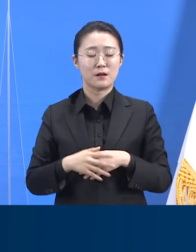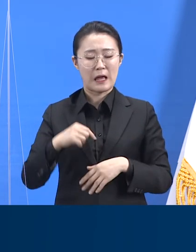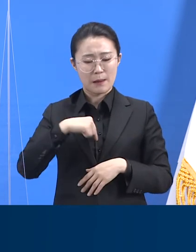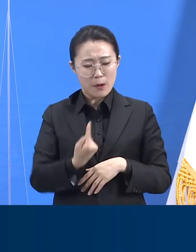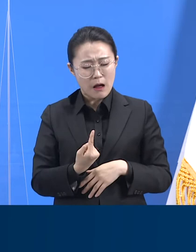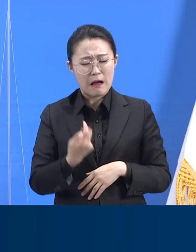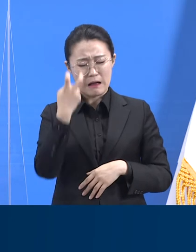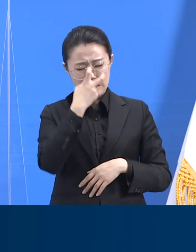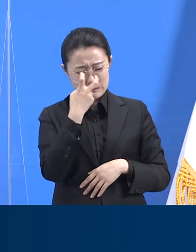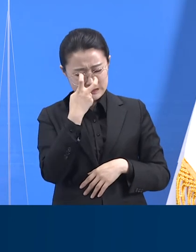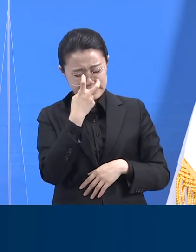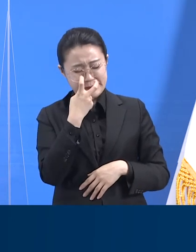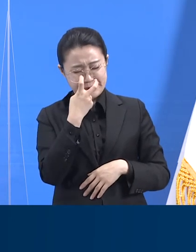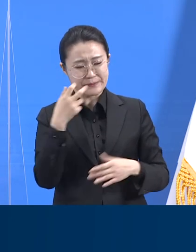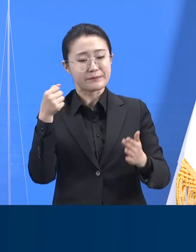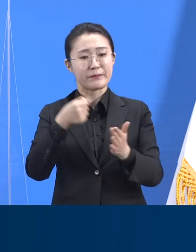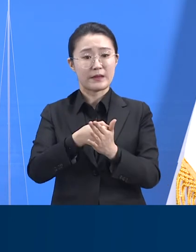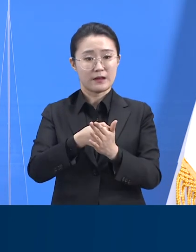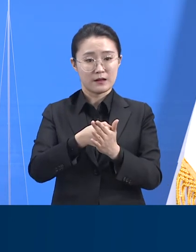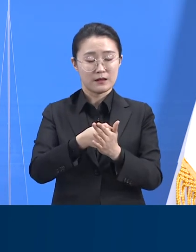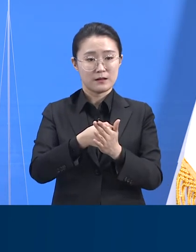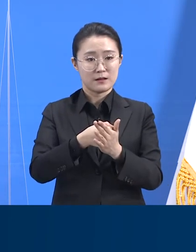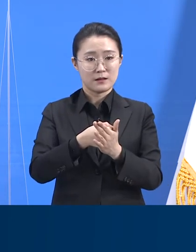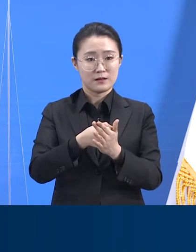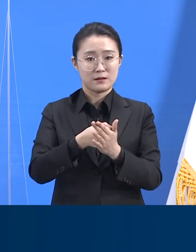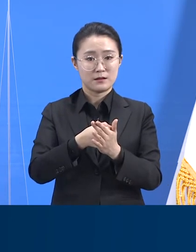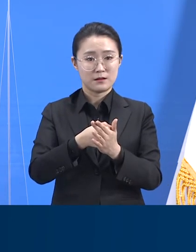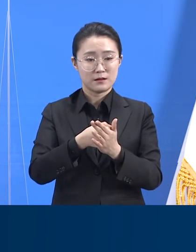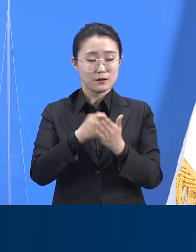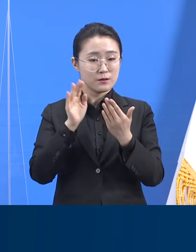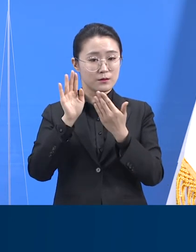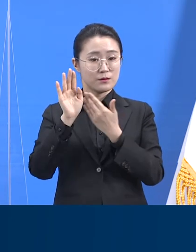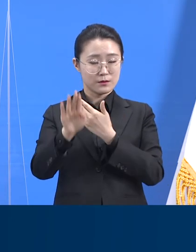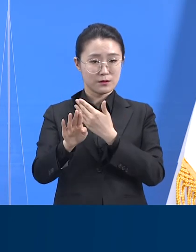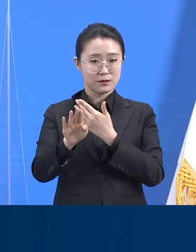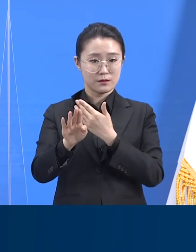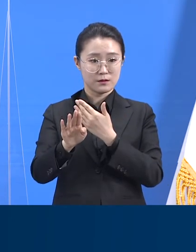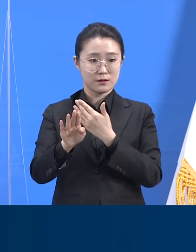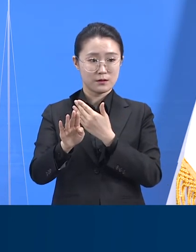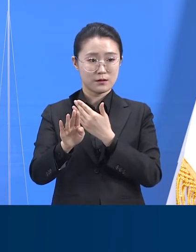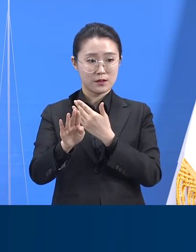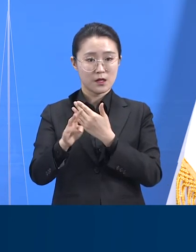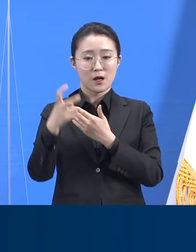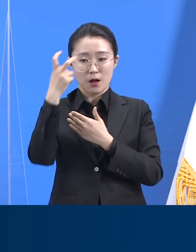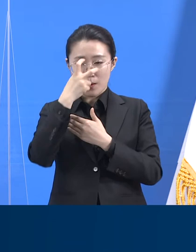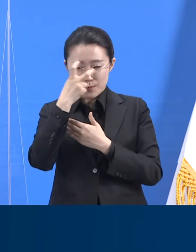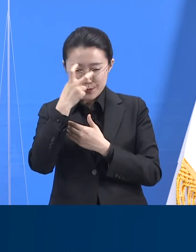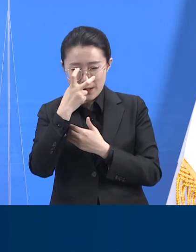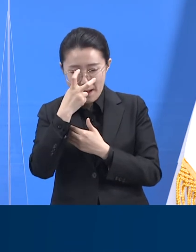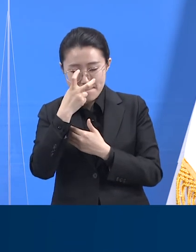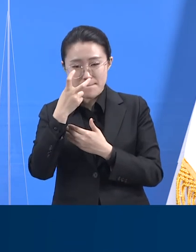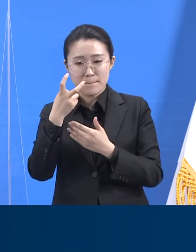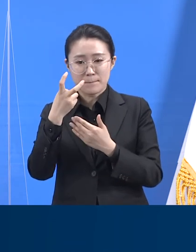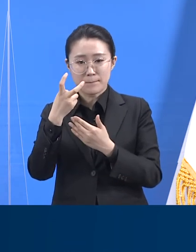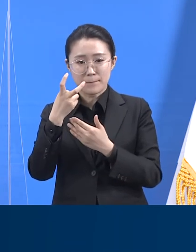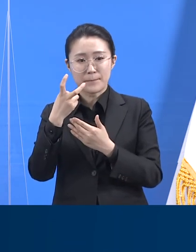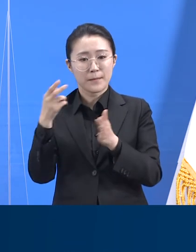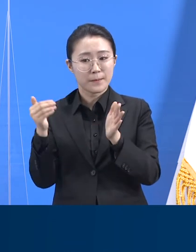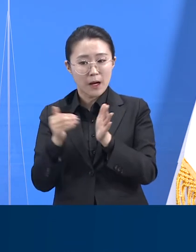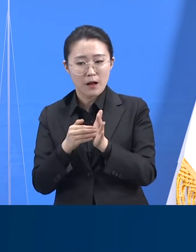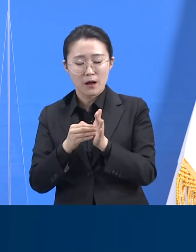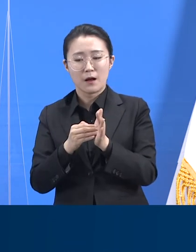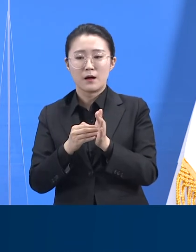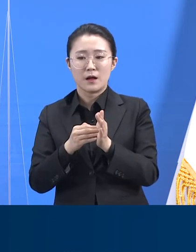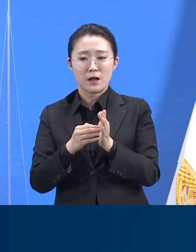결정할 때까지의 기간, 그리고 검사를 받기로 결정한 뒤 실제 검사가 수행되고 결과가 보고될 때까지의